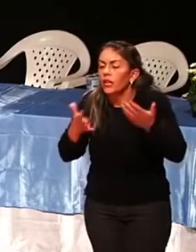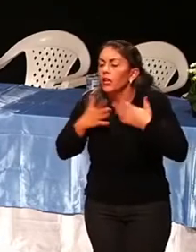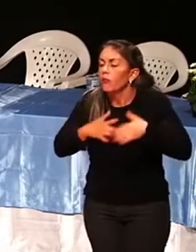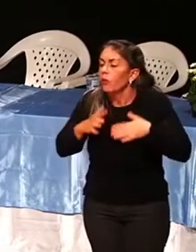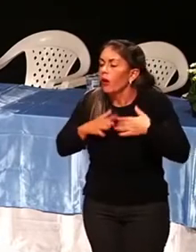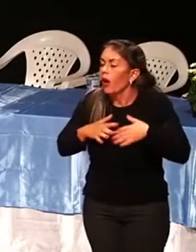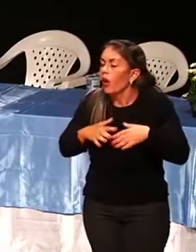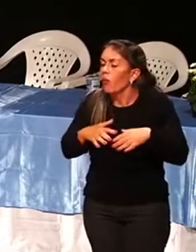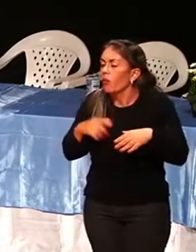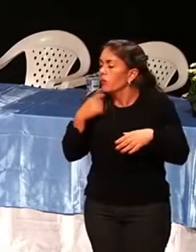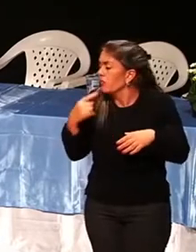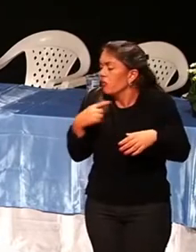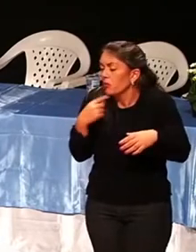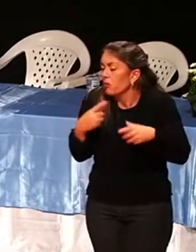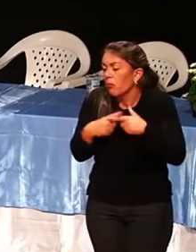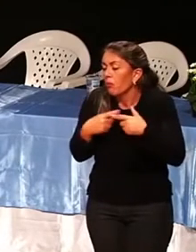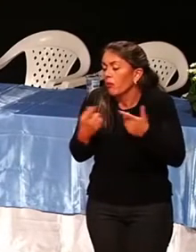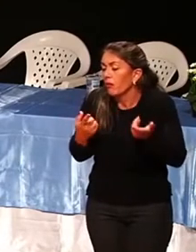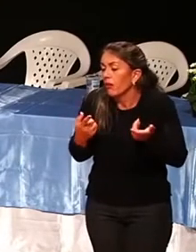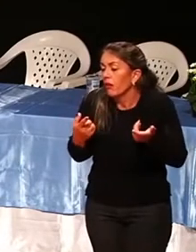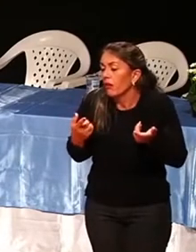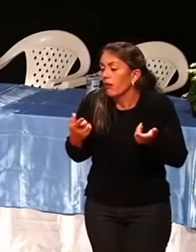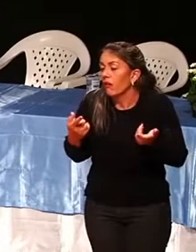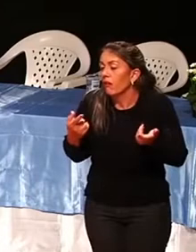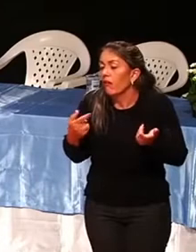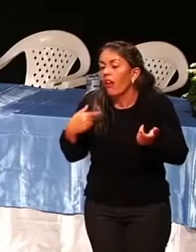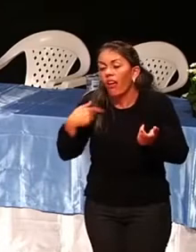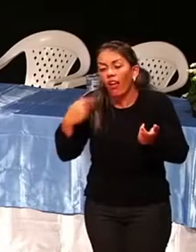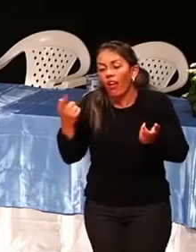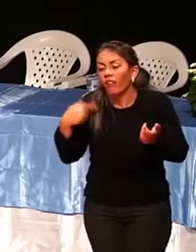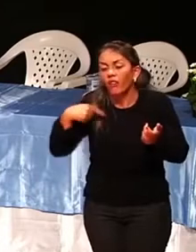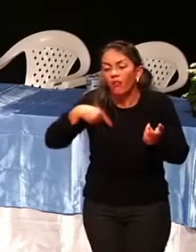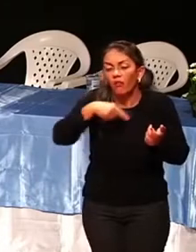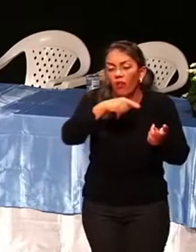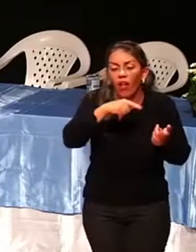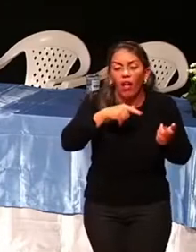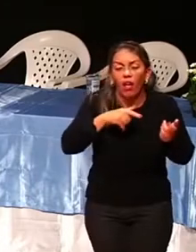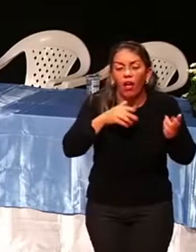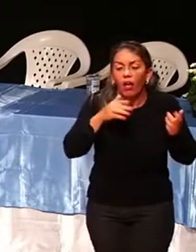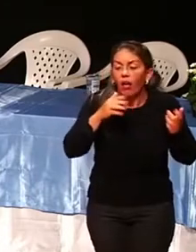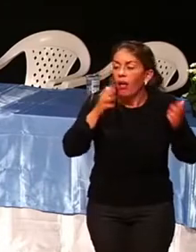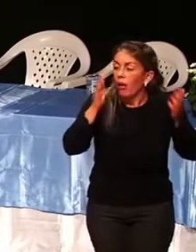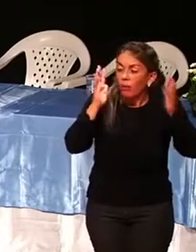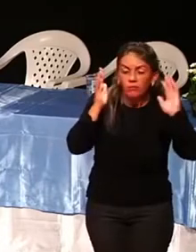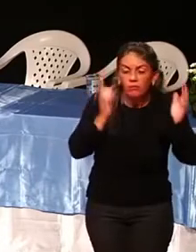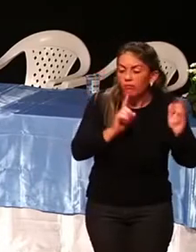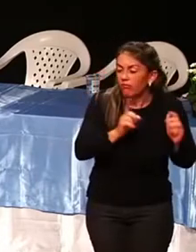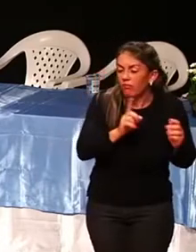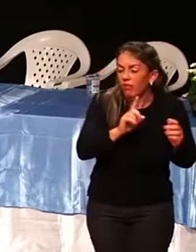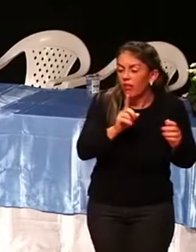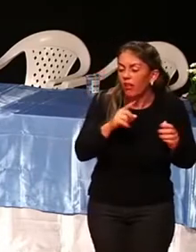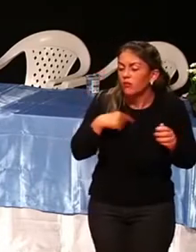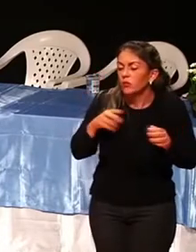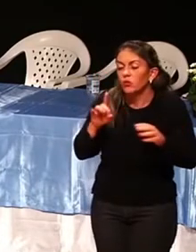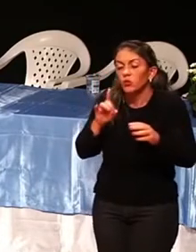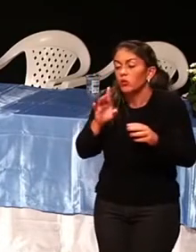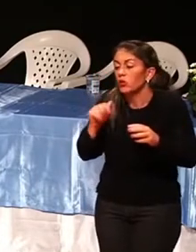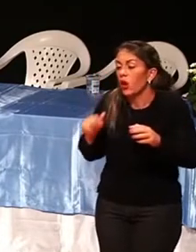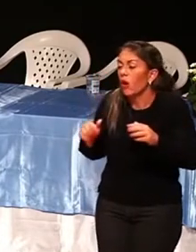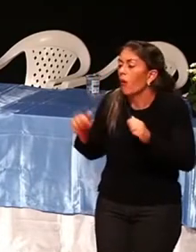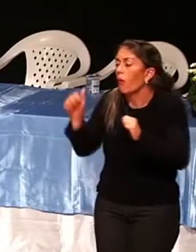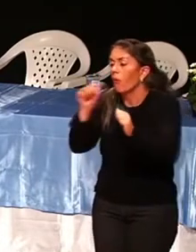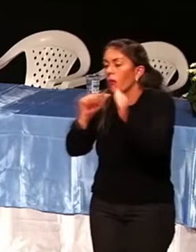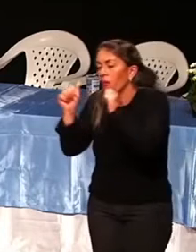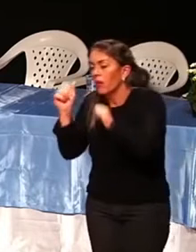Ah, e também eu nunca procurei terapia, é só barzinho, é cerveja, é vídeo no YouTube, é Instagram, é